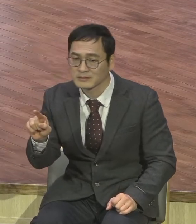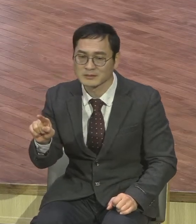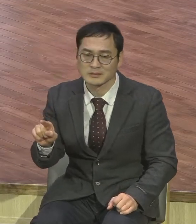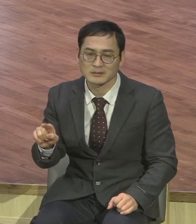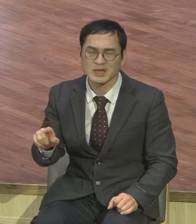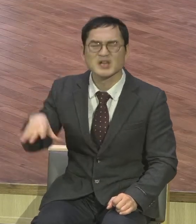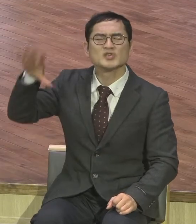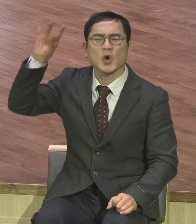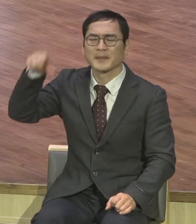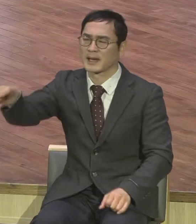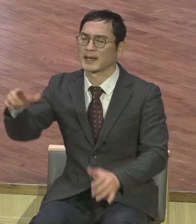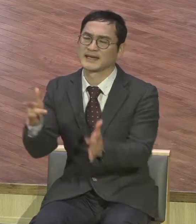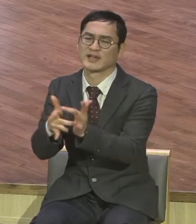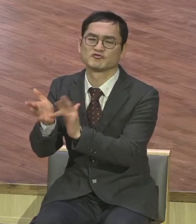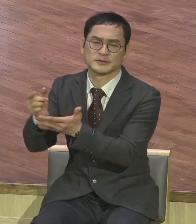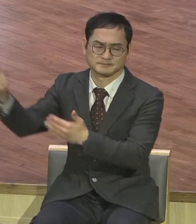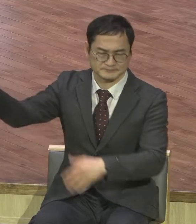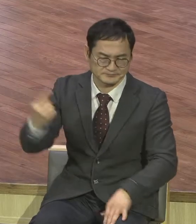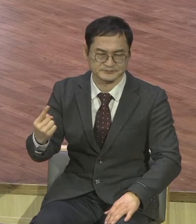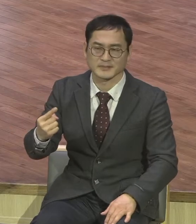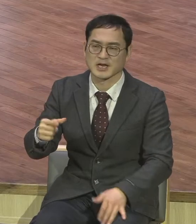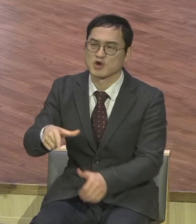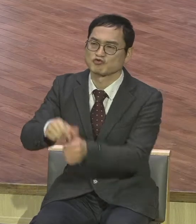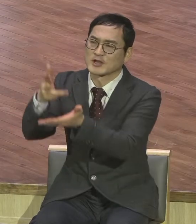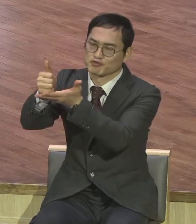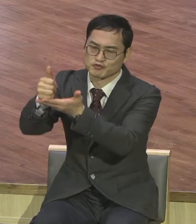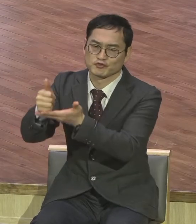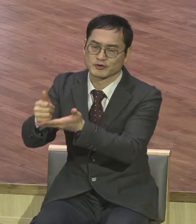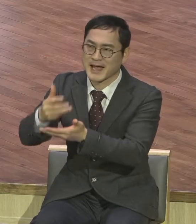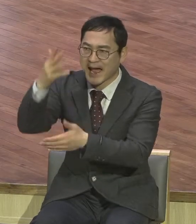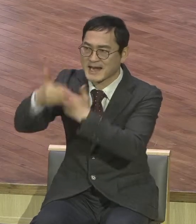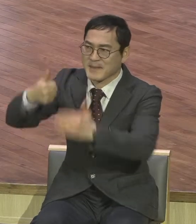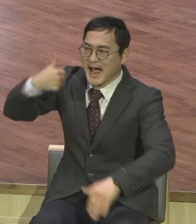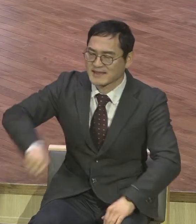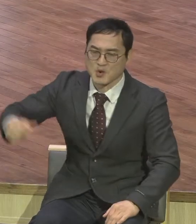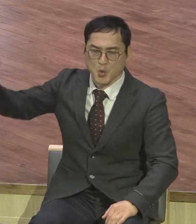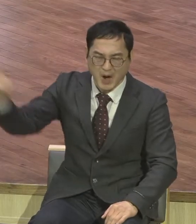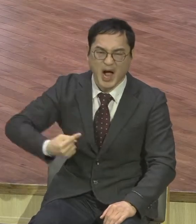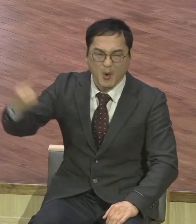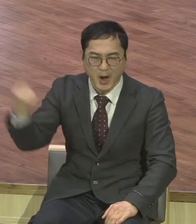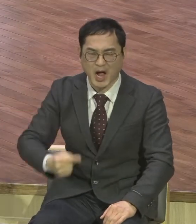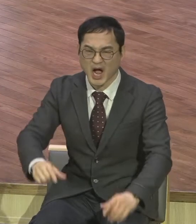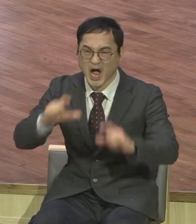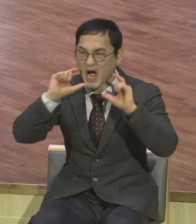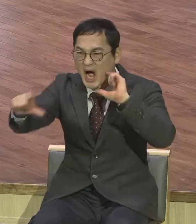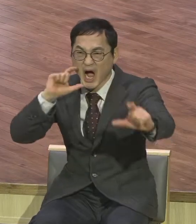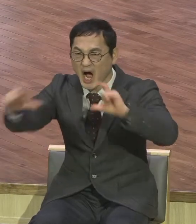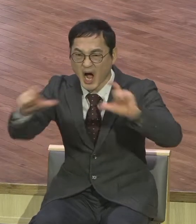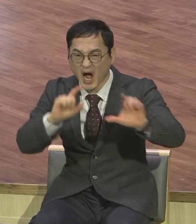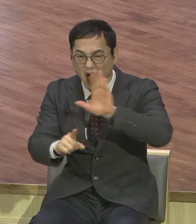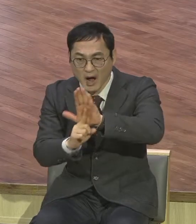이렇게까지 질문을 할 정도로 변질된 이유가 어디였습니까?